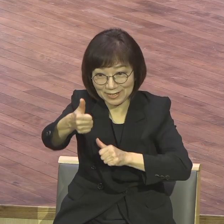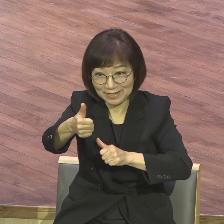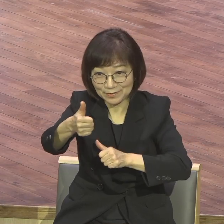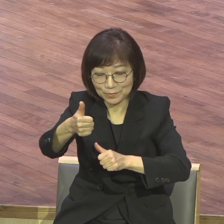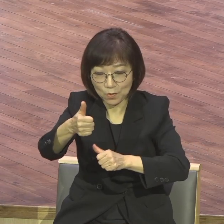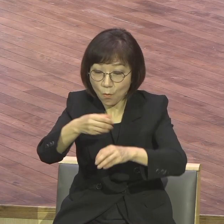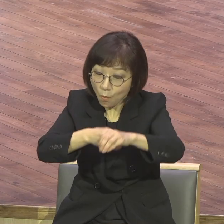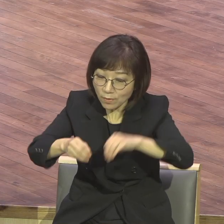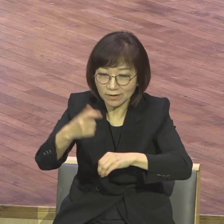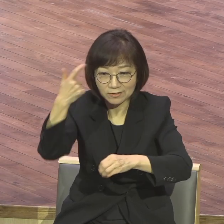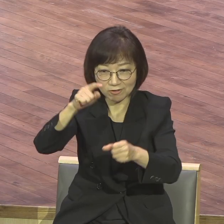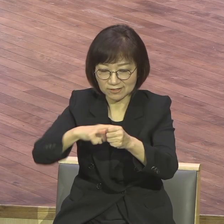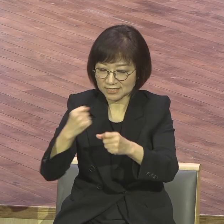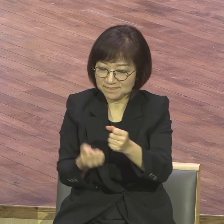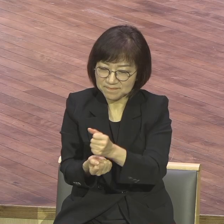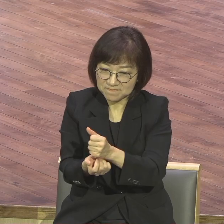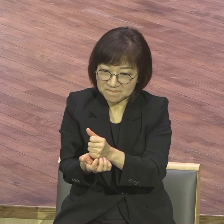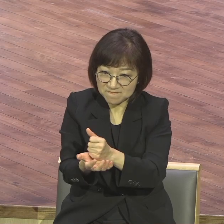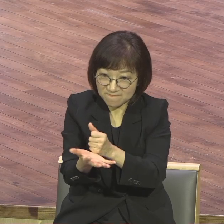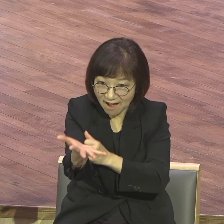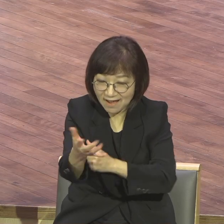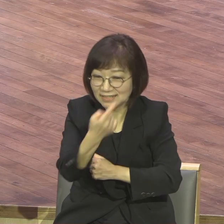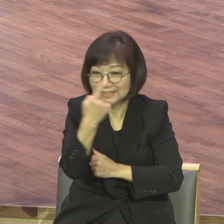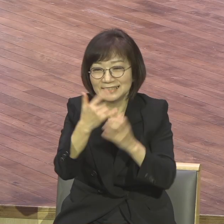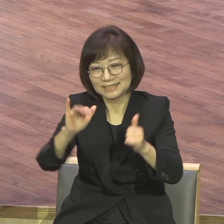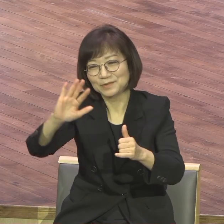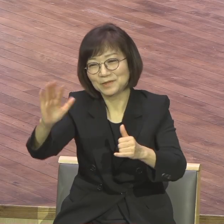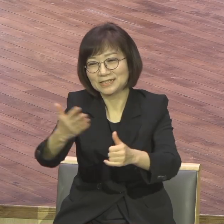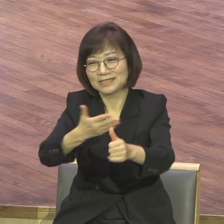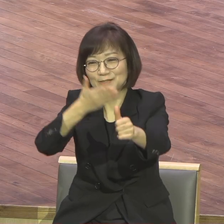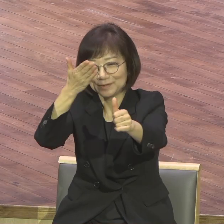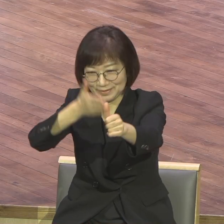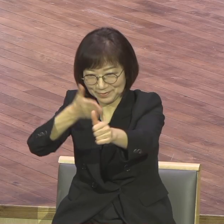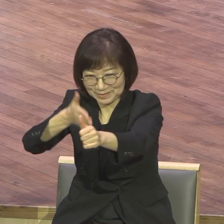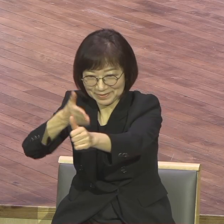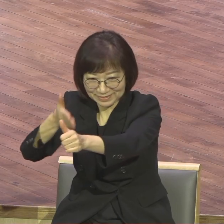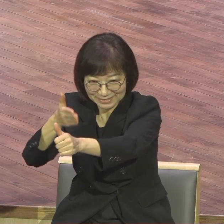도리어 입히나가는 그러한 정인들 되기를 제모로 축복합니다. 그럼 첫째로